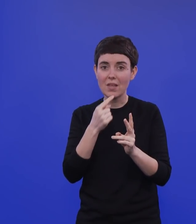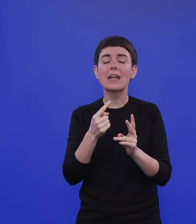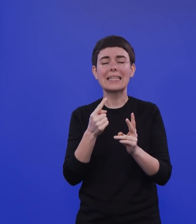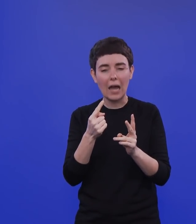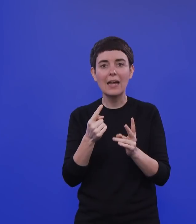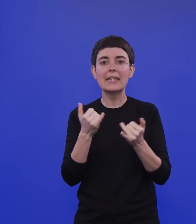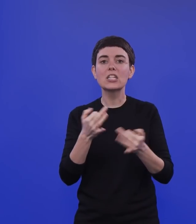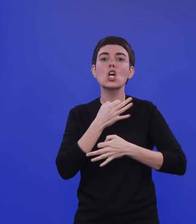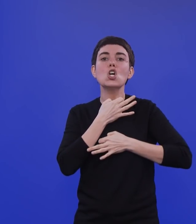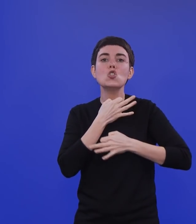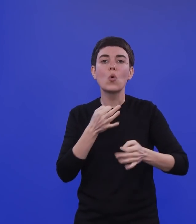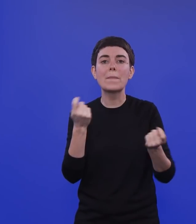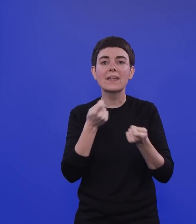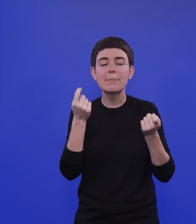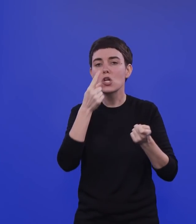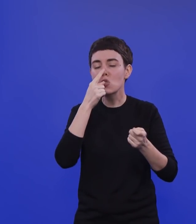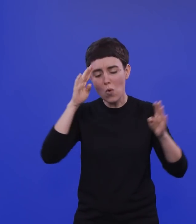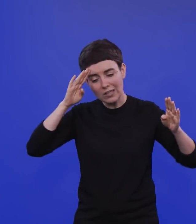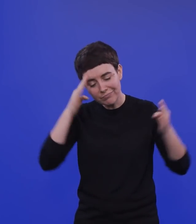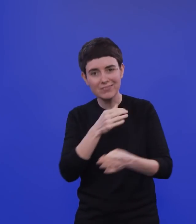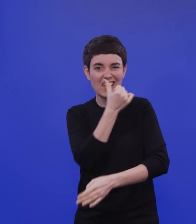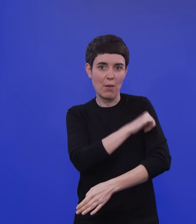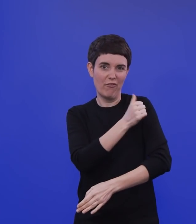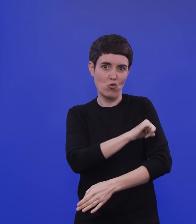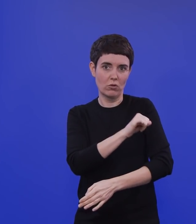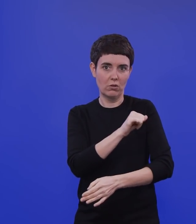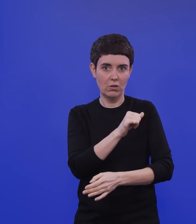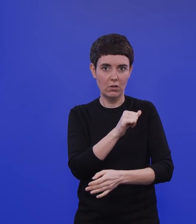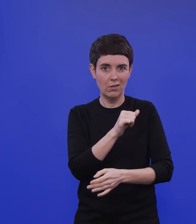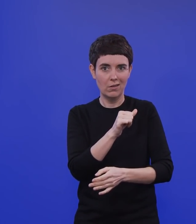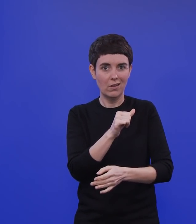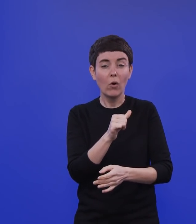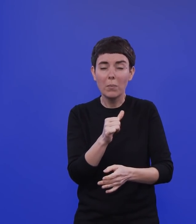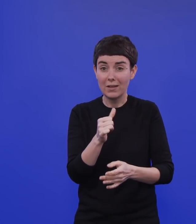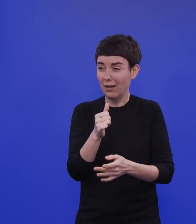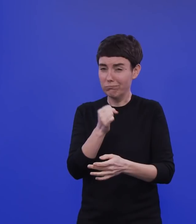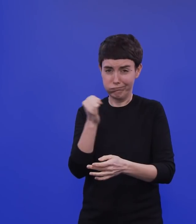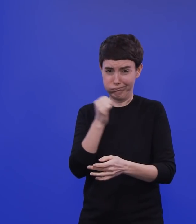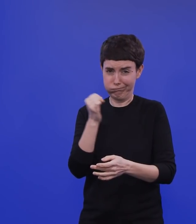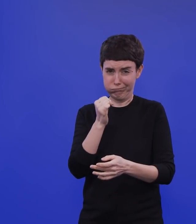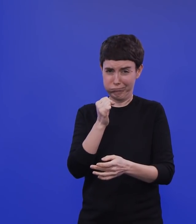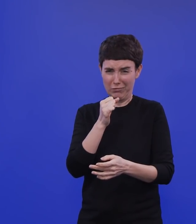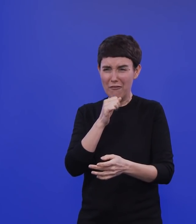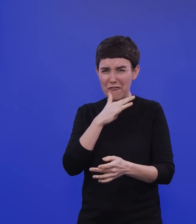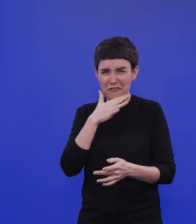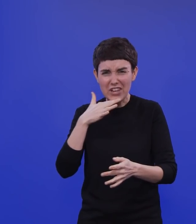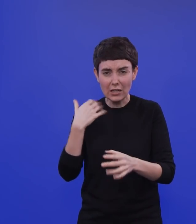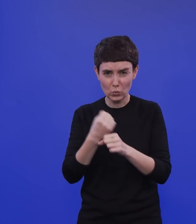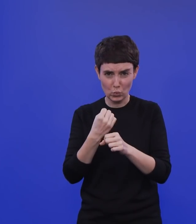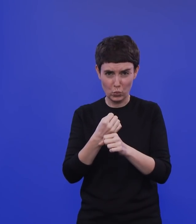Notimpfbetrieb und wir machen fast nur noch Impfung. Weil es ist eine unglaubliche Aufgabe, die hier gemeinsam zu stemmen ist in